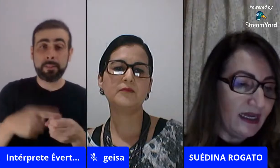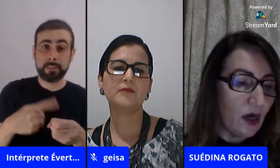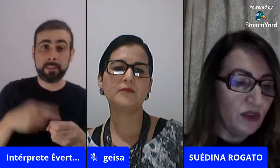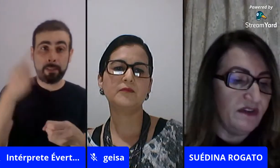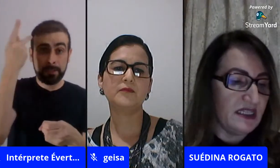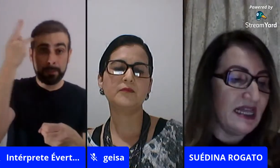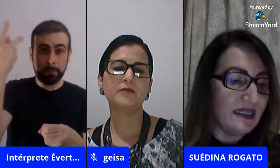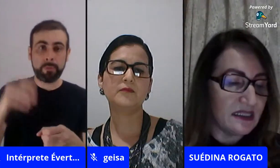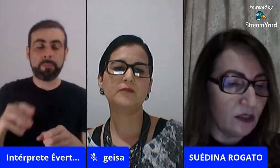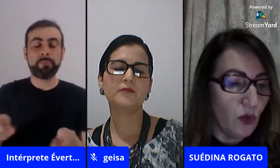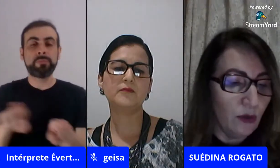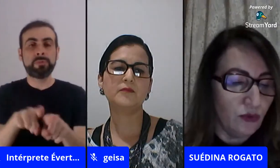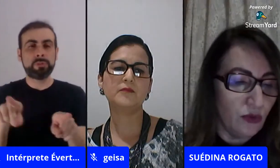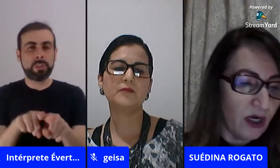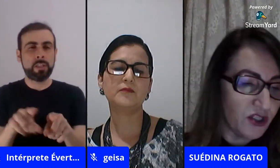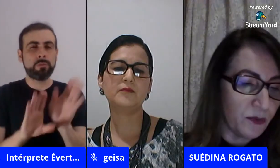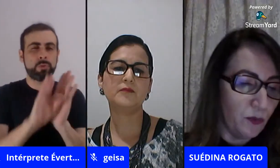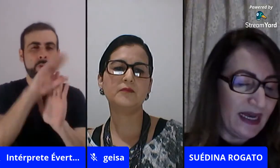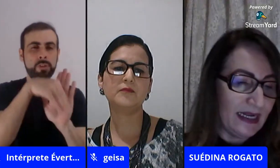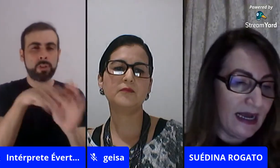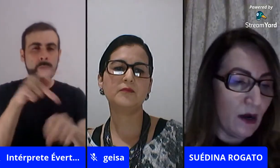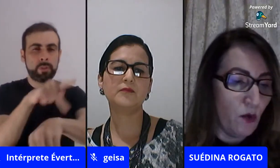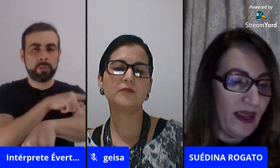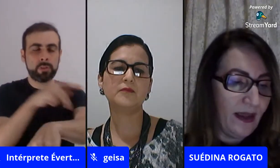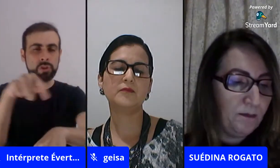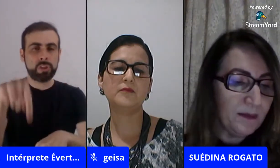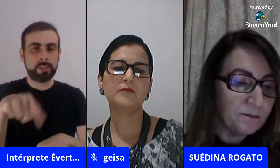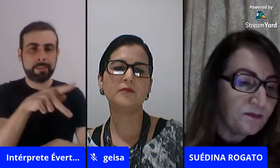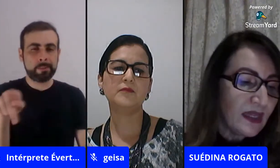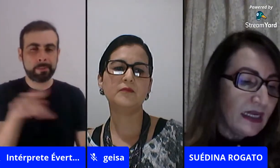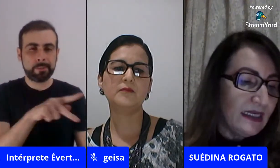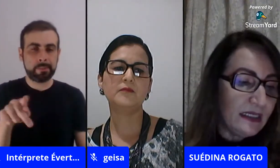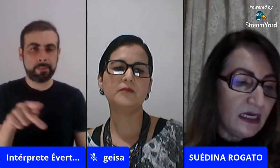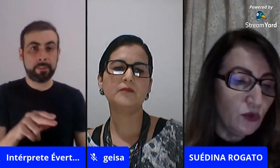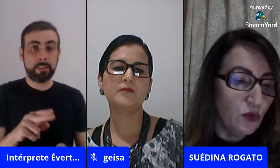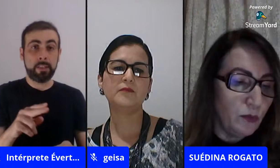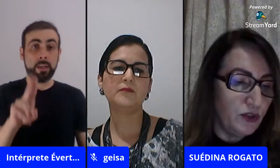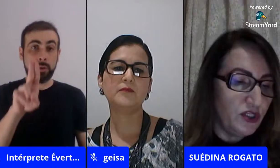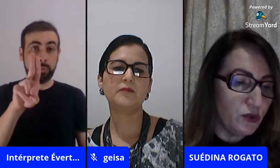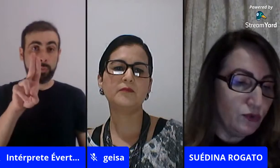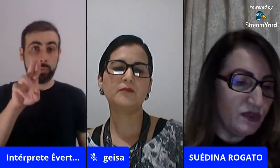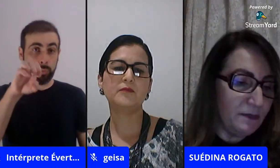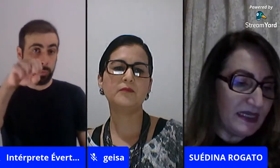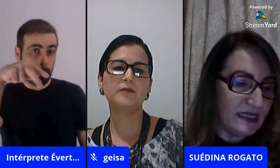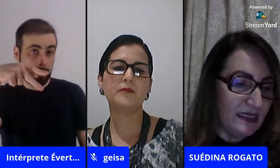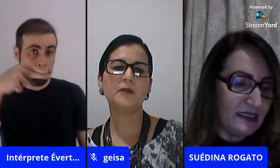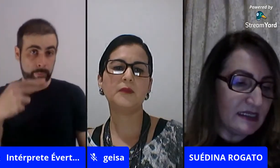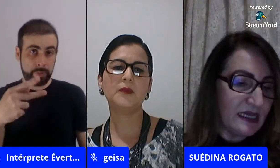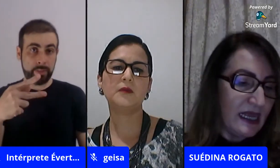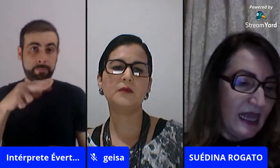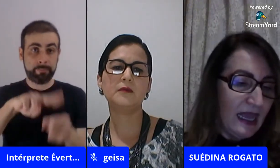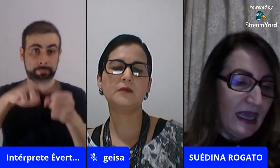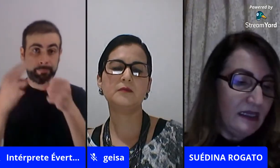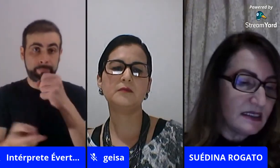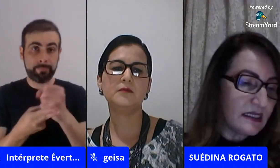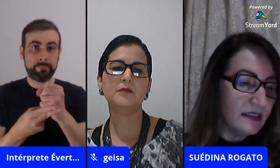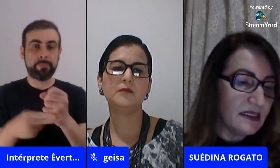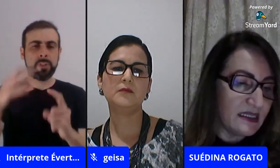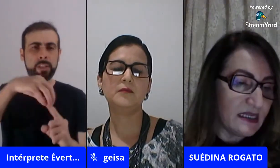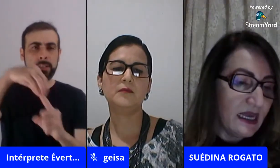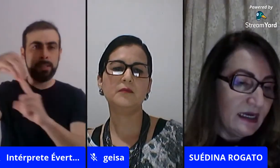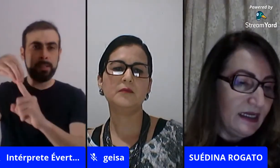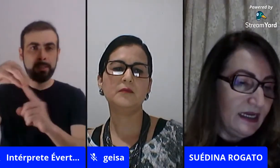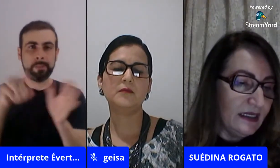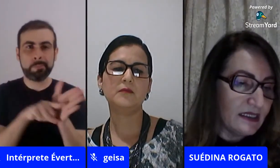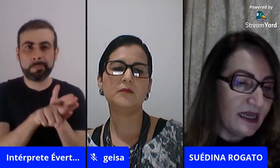pedagogia na Universidade Estadual do Norte, do Paraná, UEMP, líder do grupo de estudos e pesquisas em